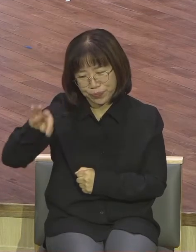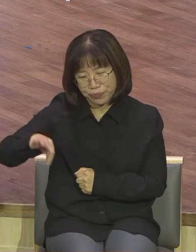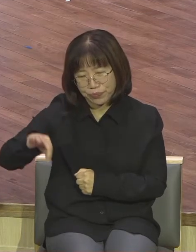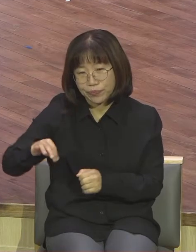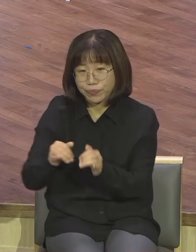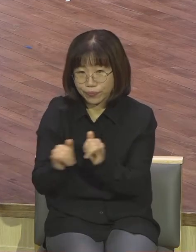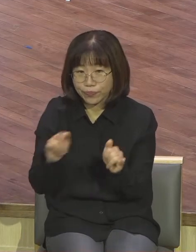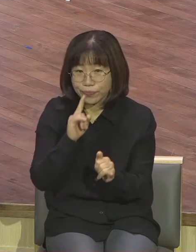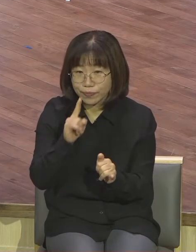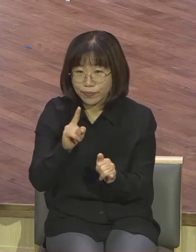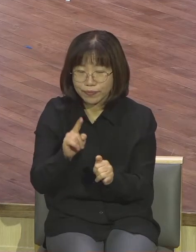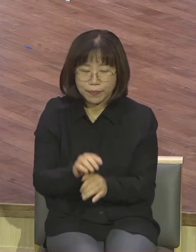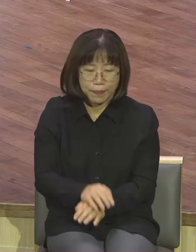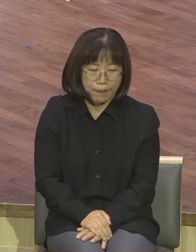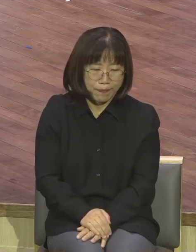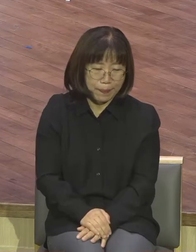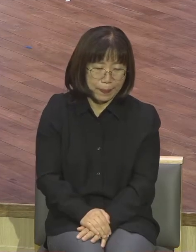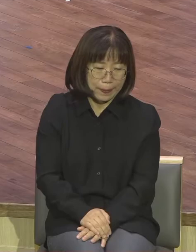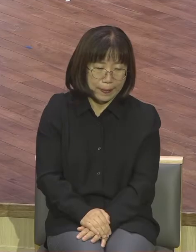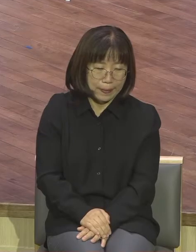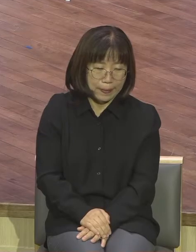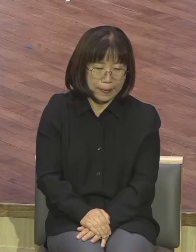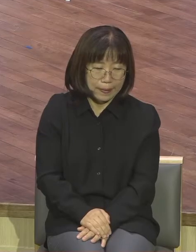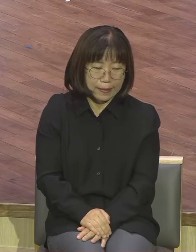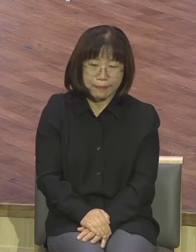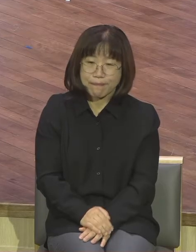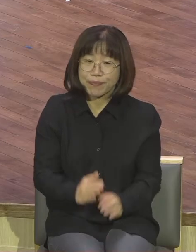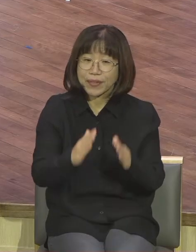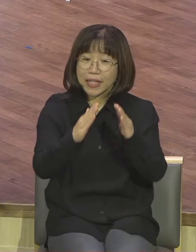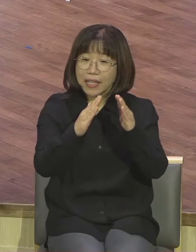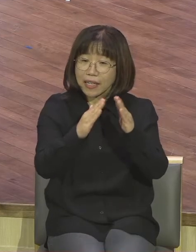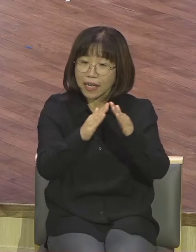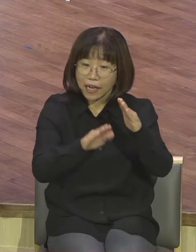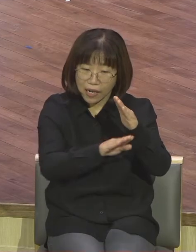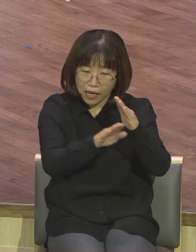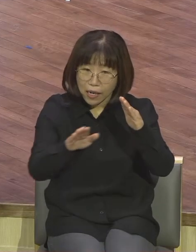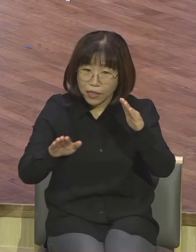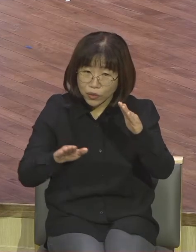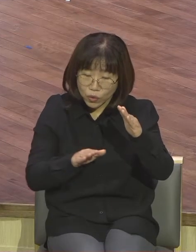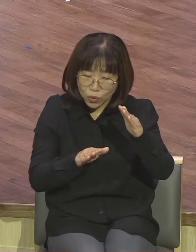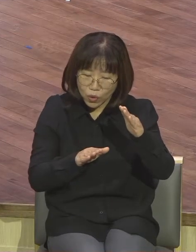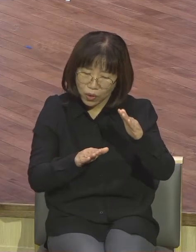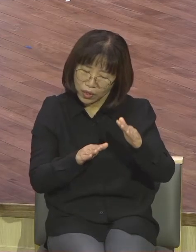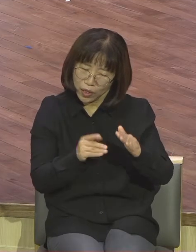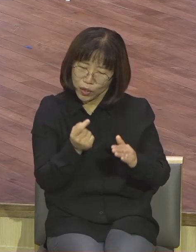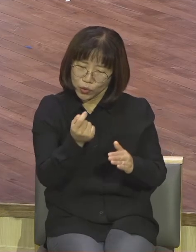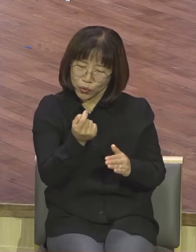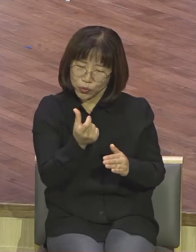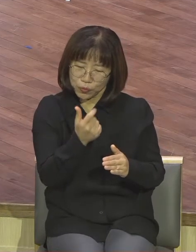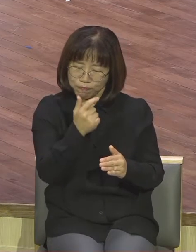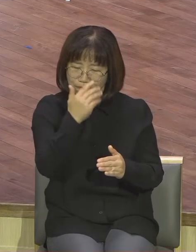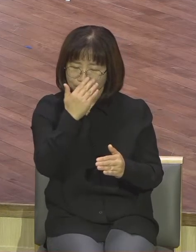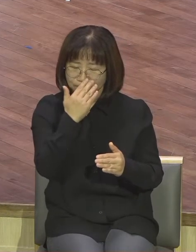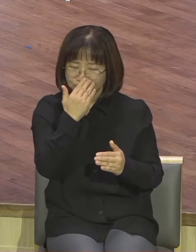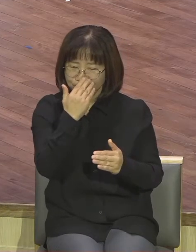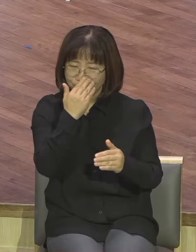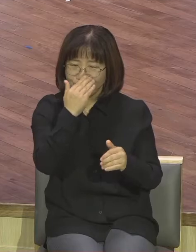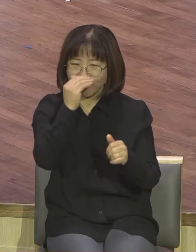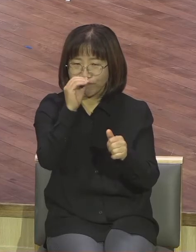어떤 면에서 보면 이 집안에서 관심 밖의 인물 그런데 하나님 계획은 달랐어요